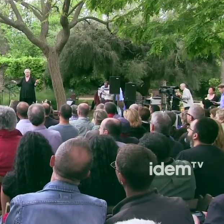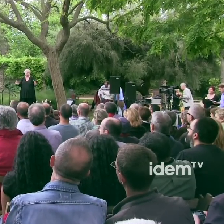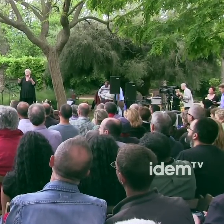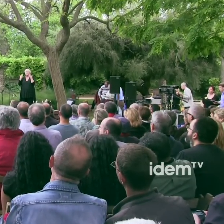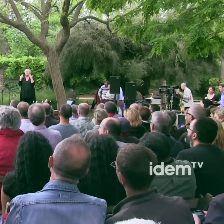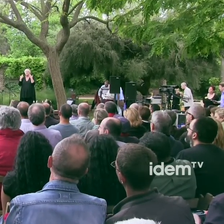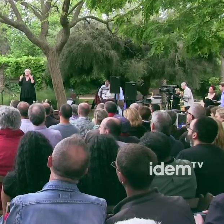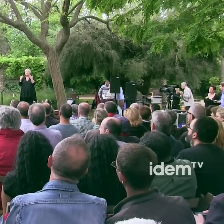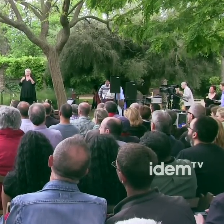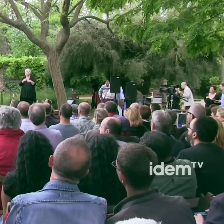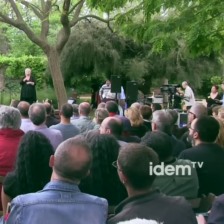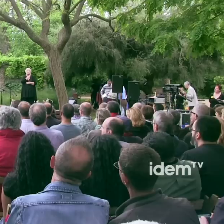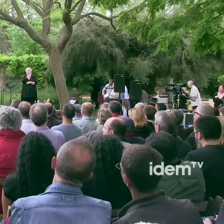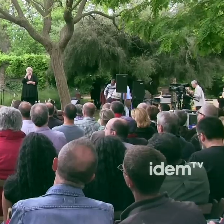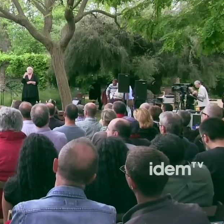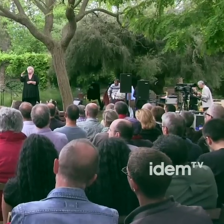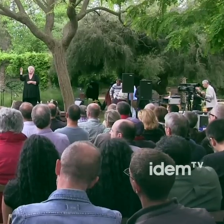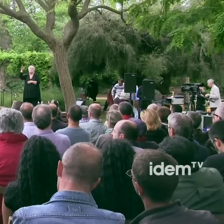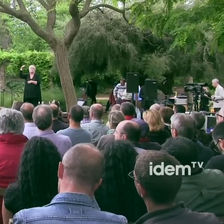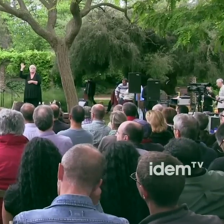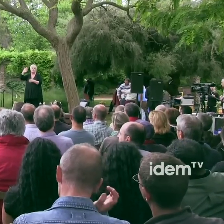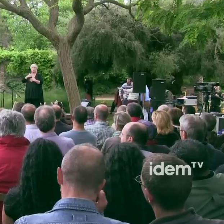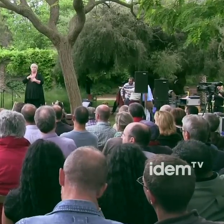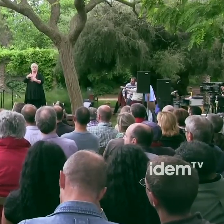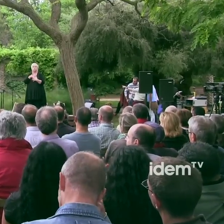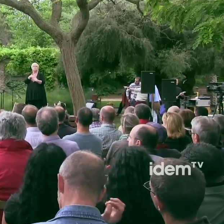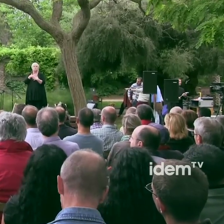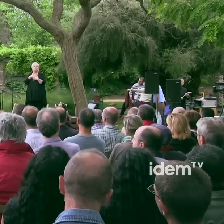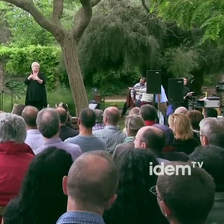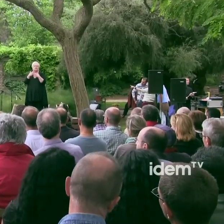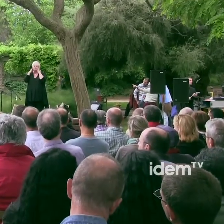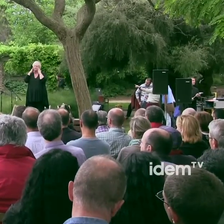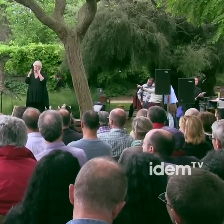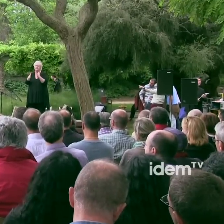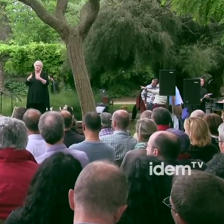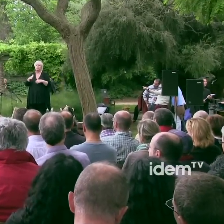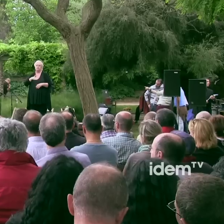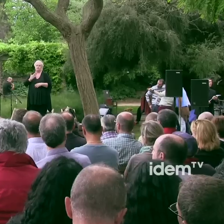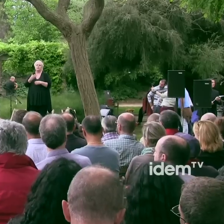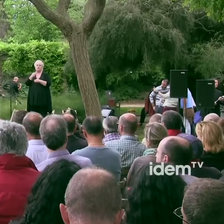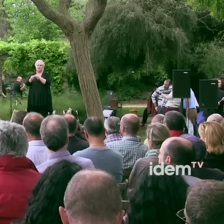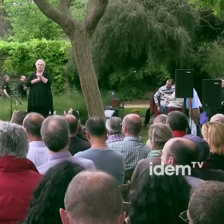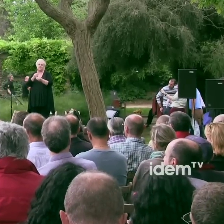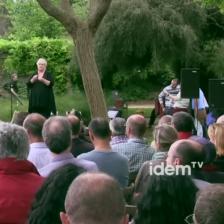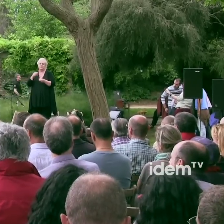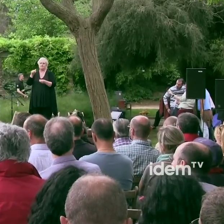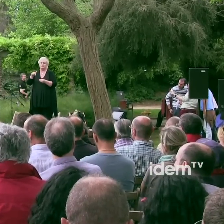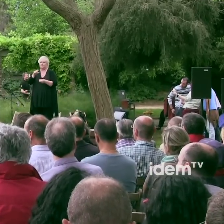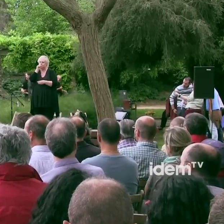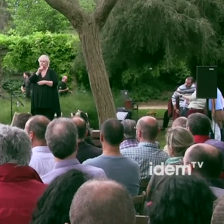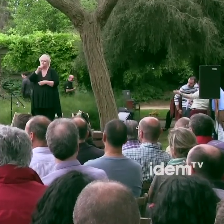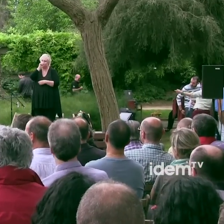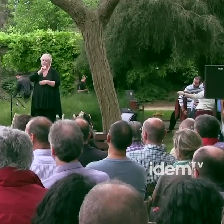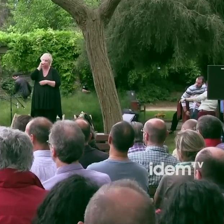gràcies als centenars de voluntaris i voluntàries que amb la vostra dedicació heu fet possible la continuïtat d'aquest memorial al llarg de tants i tants